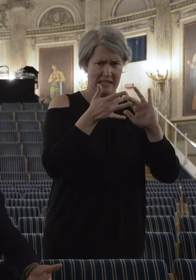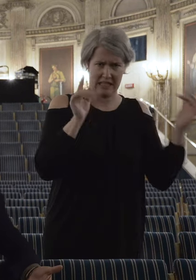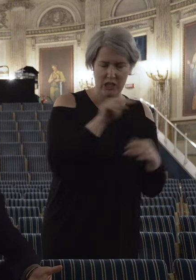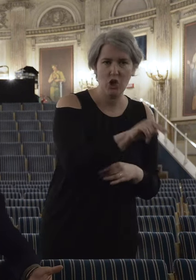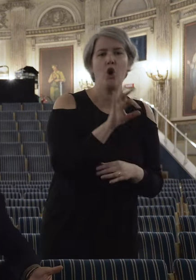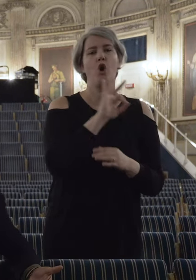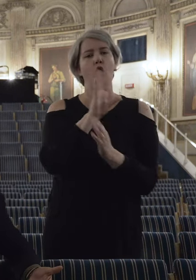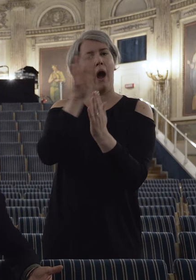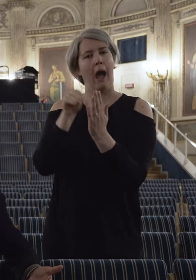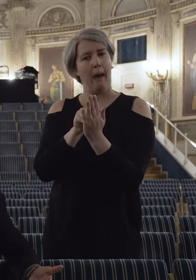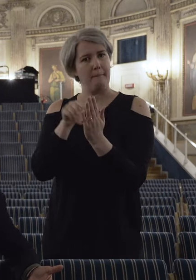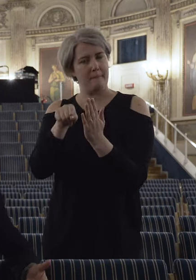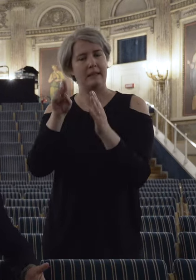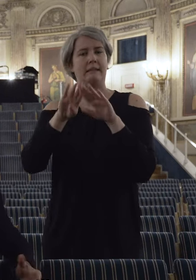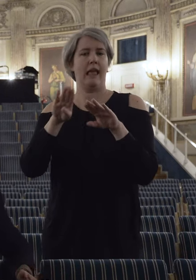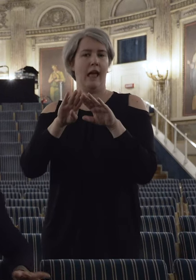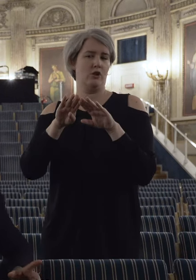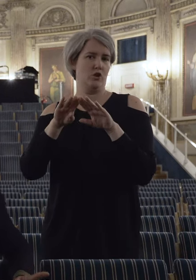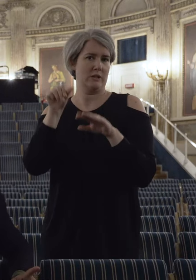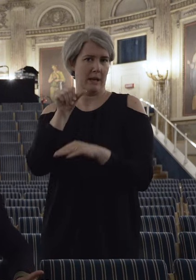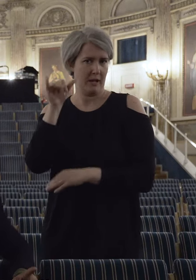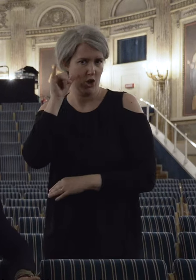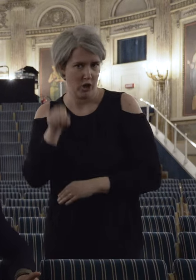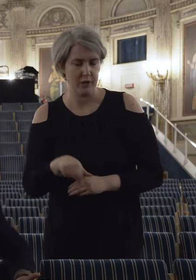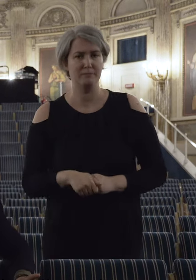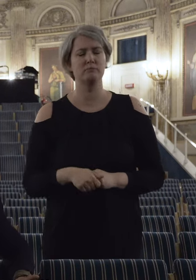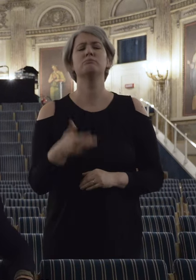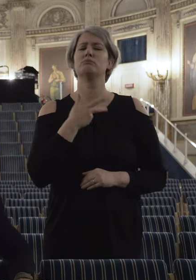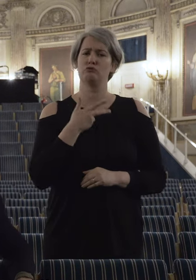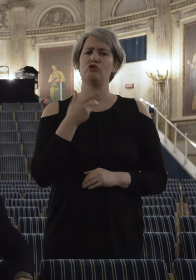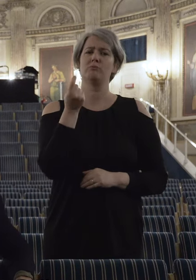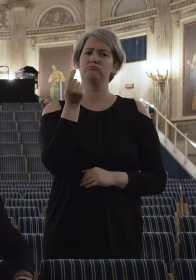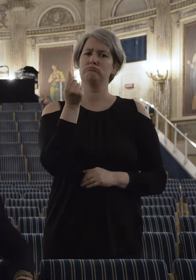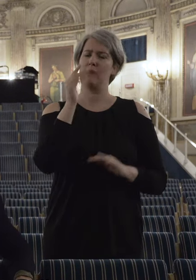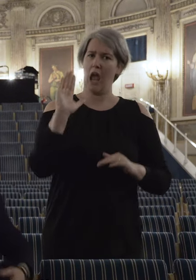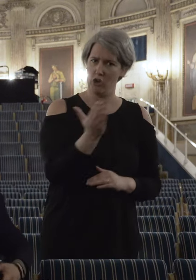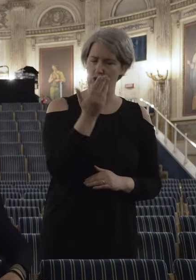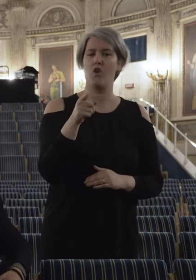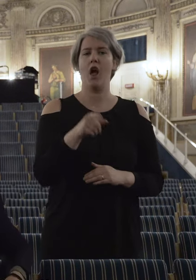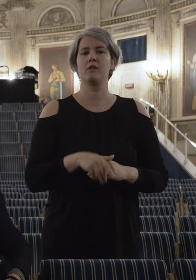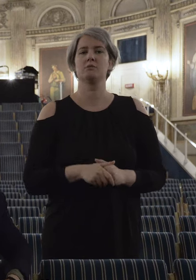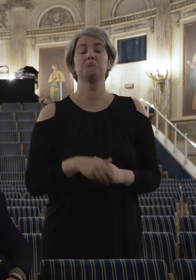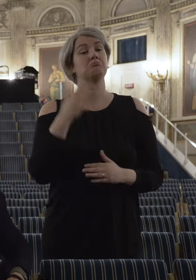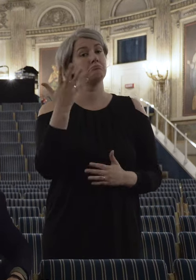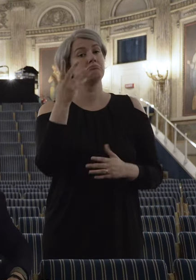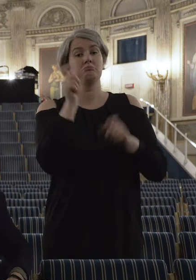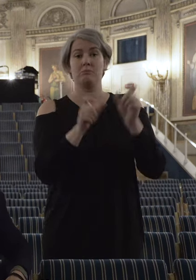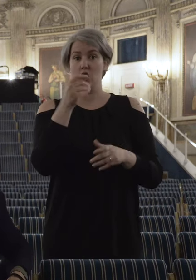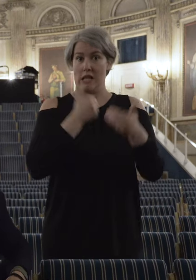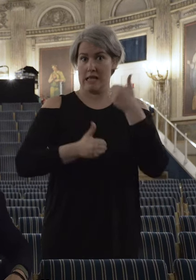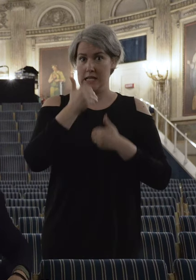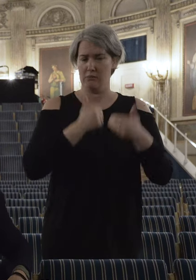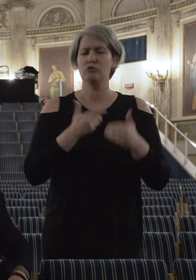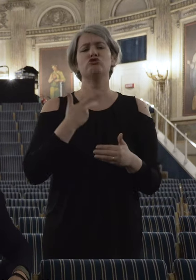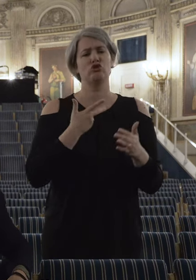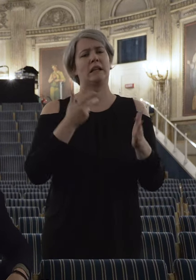Teatro Stabile di Torino. Abbiamo previsto anche delle tariffe agevolate. Le persone con disabilità avranno